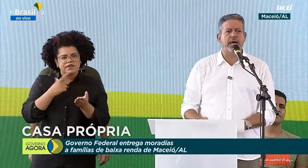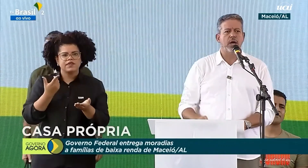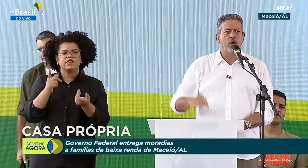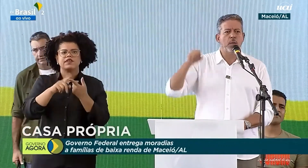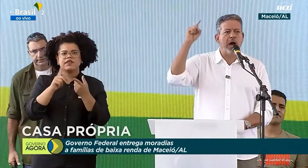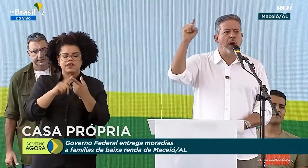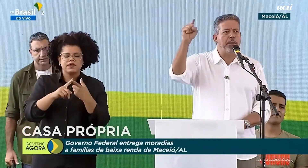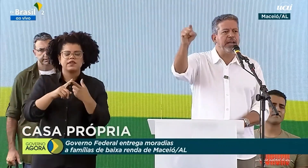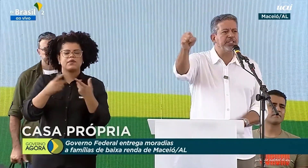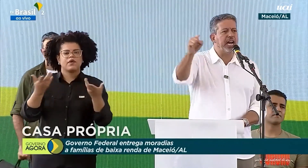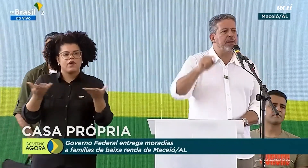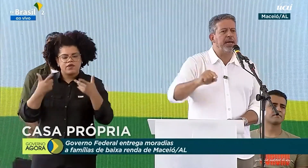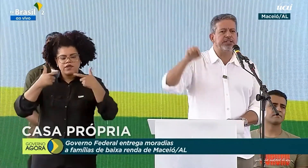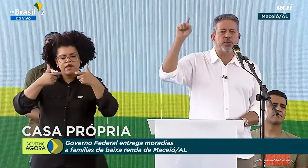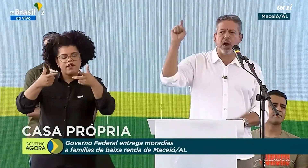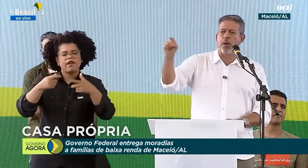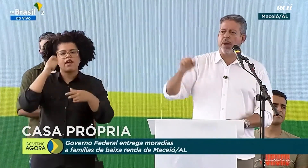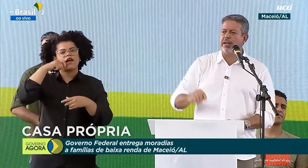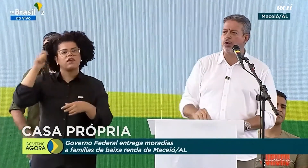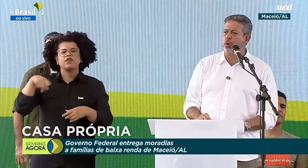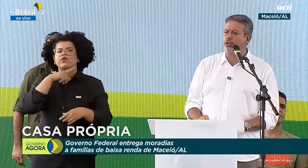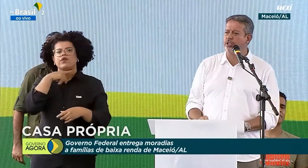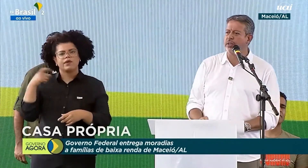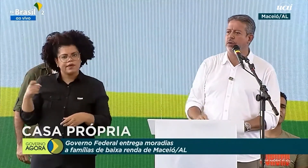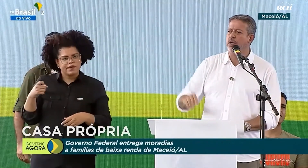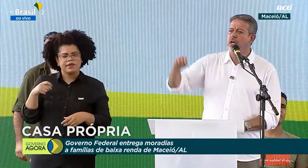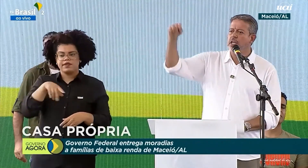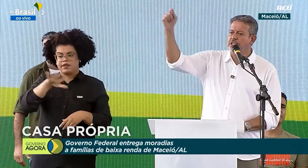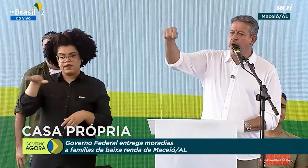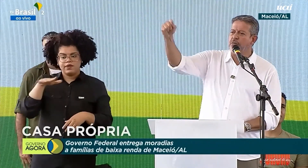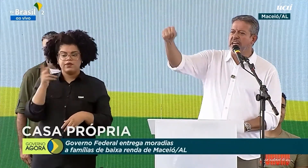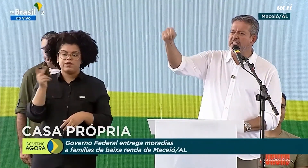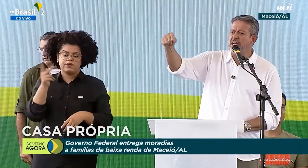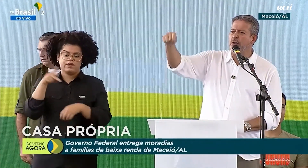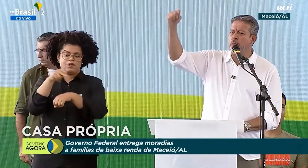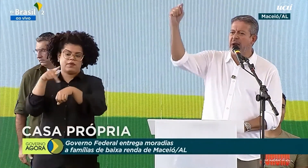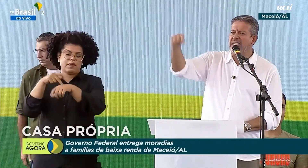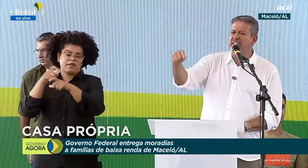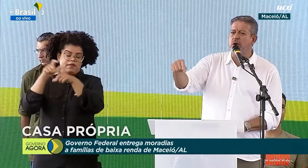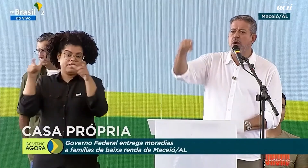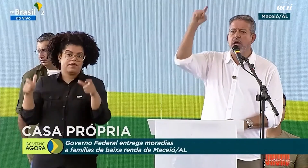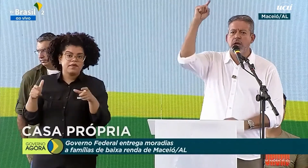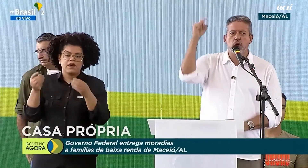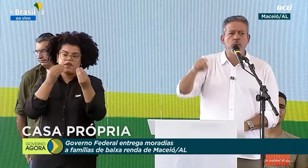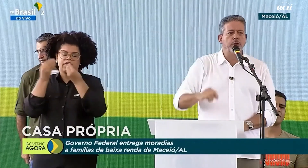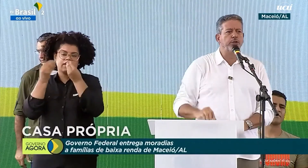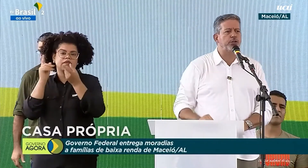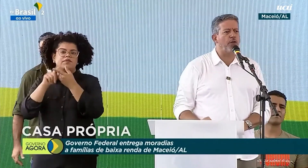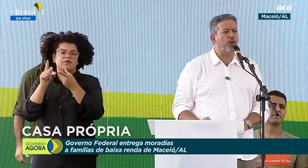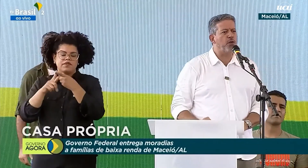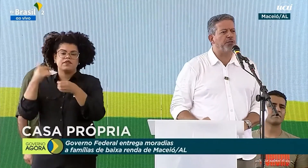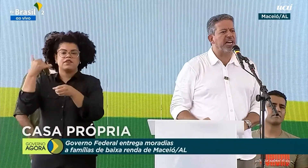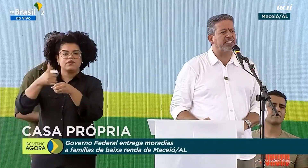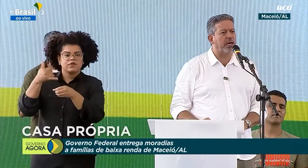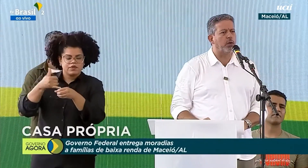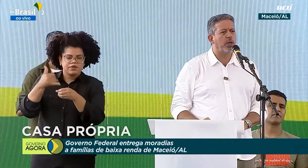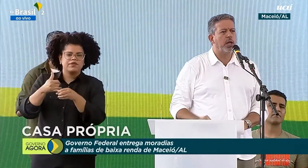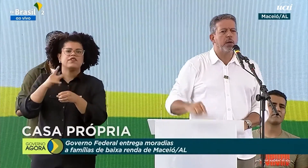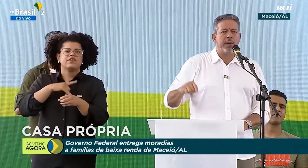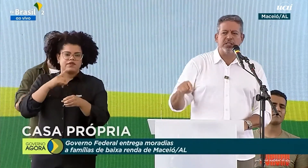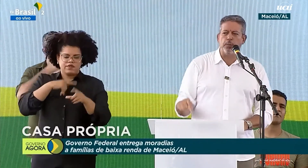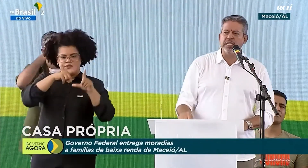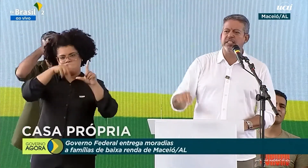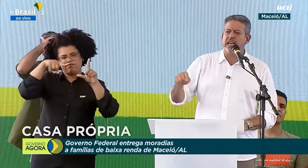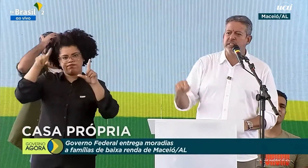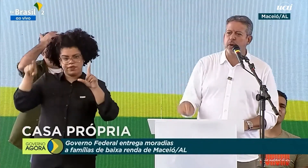Ucrânia, o maior país de alimentos e o maior país de combustível, estão fazendo que o Brasil e o mundo sofram com inflação.